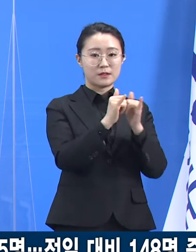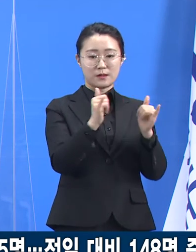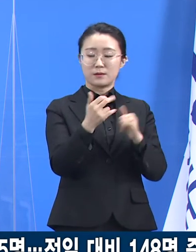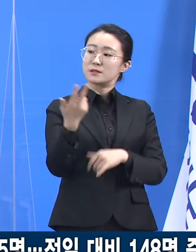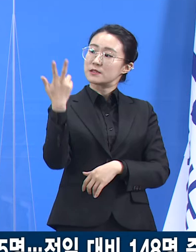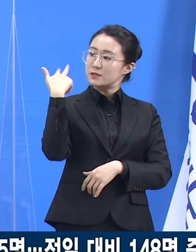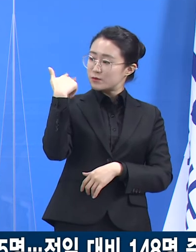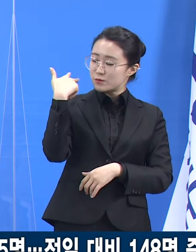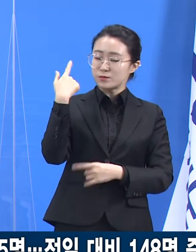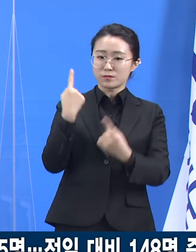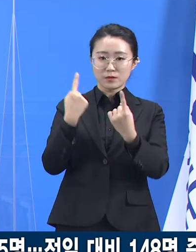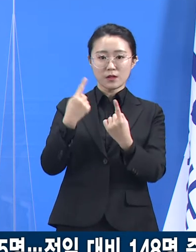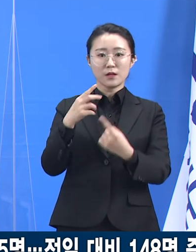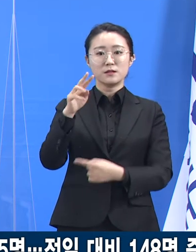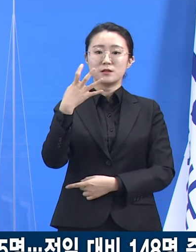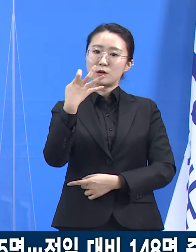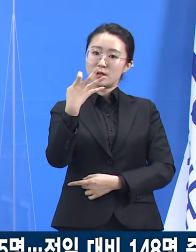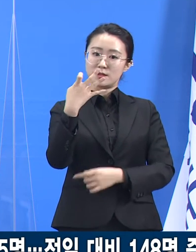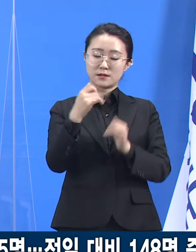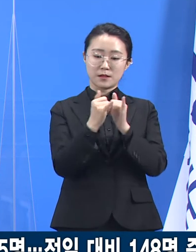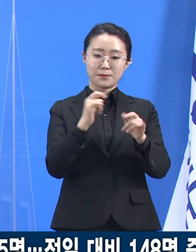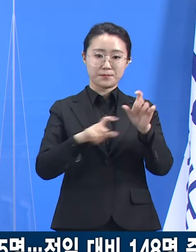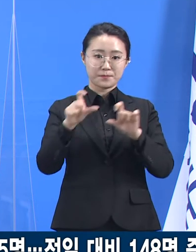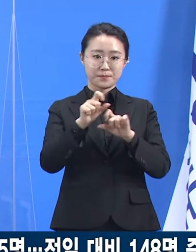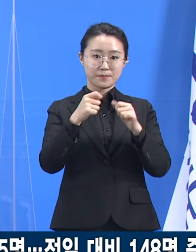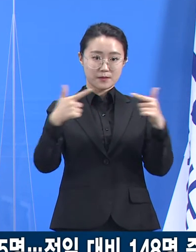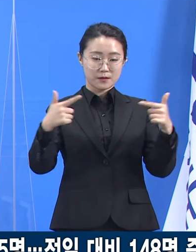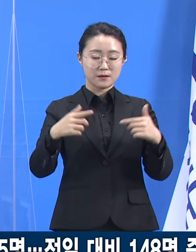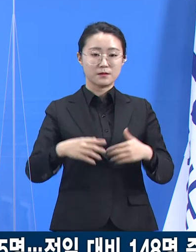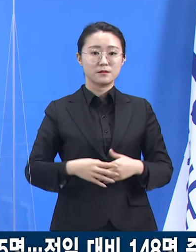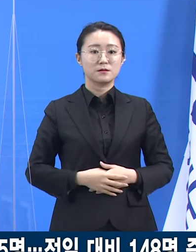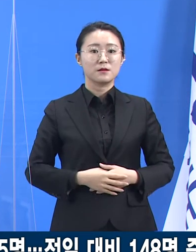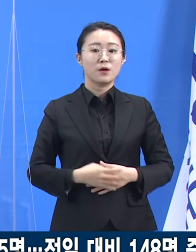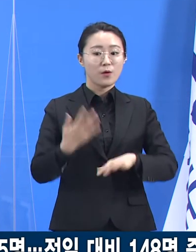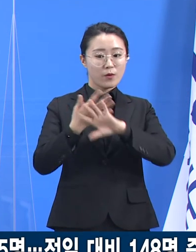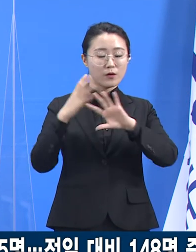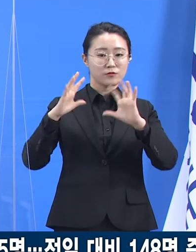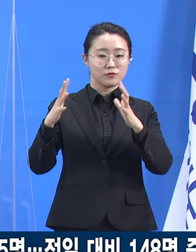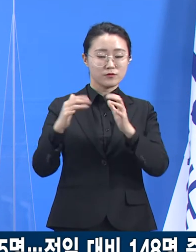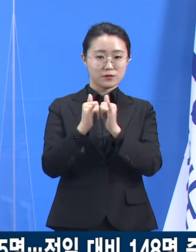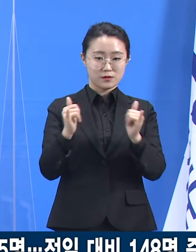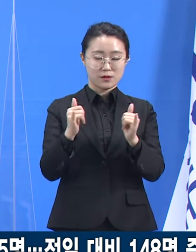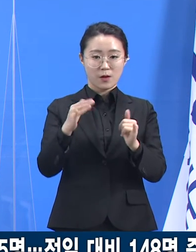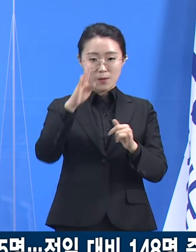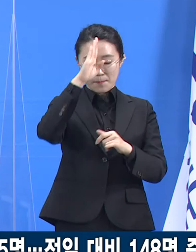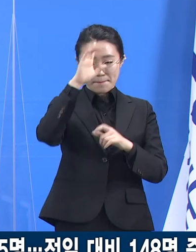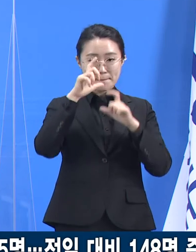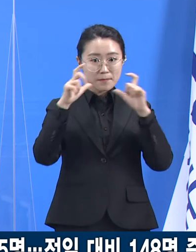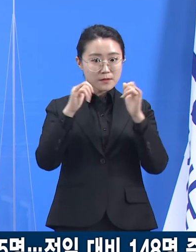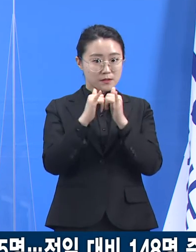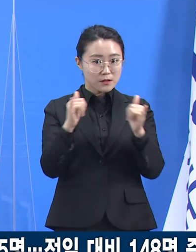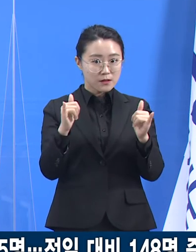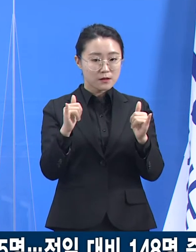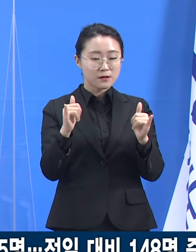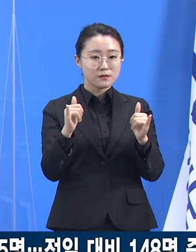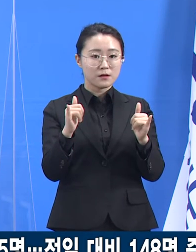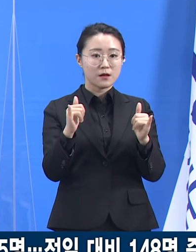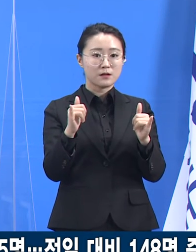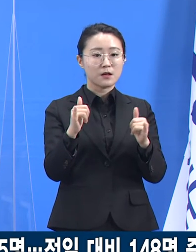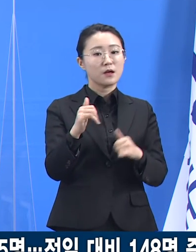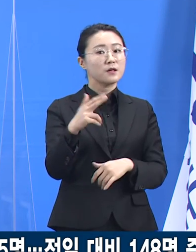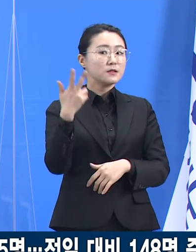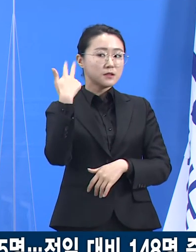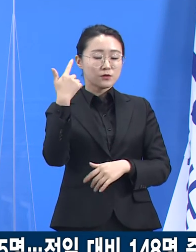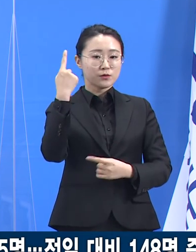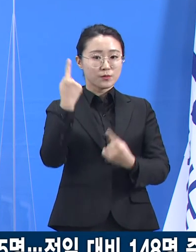증가했습니다. 외국인 확진자는 일평균 33명으로 전주 41명 대비 8명 정도